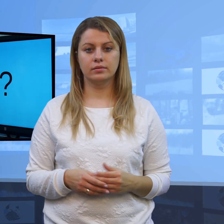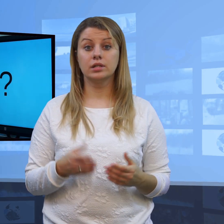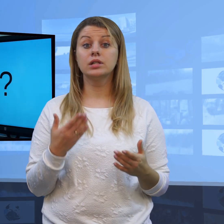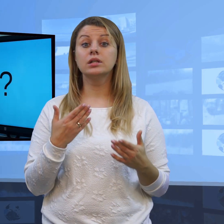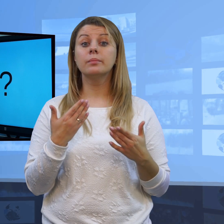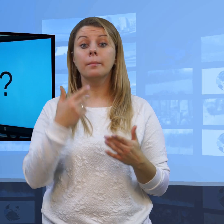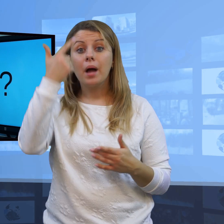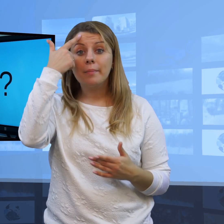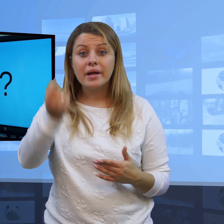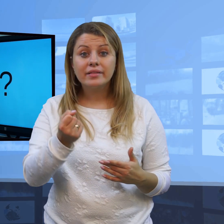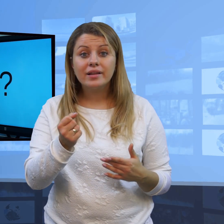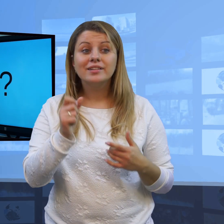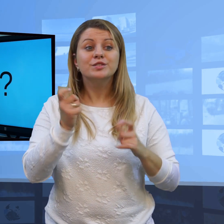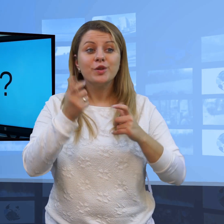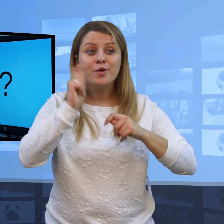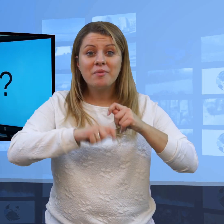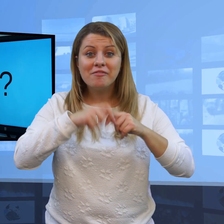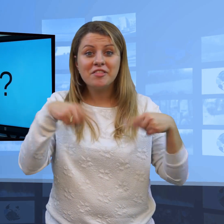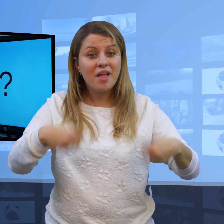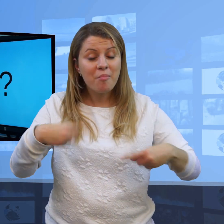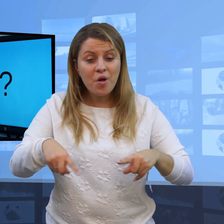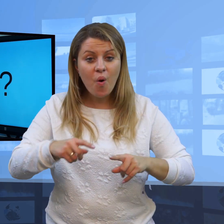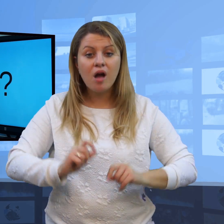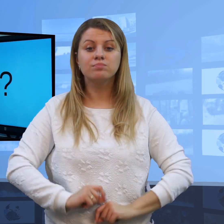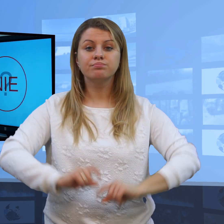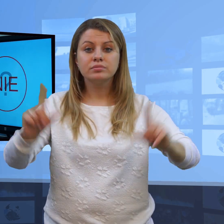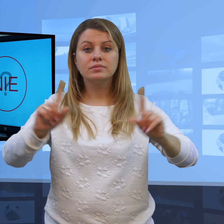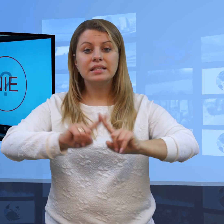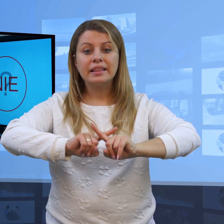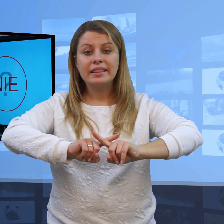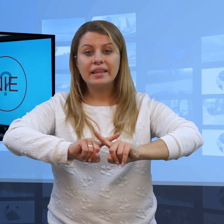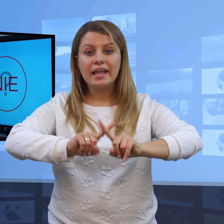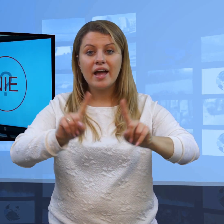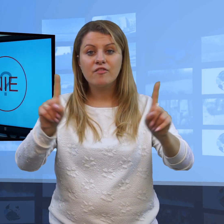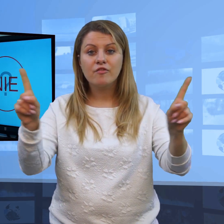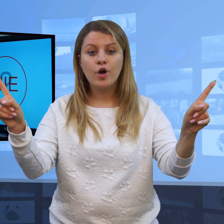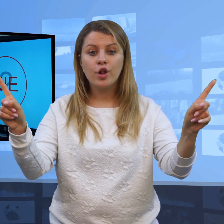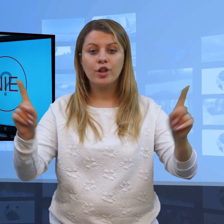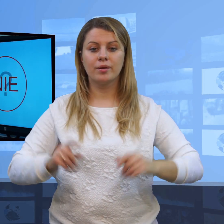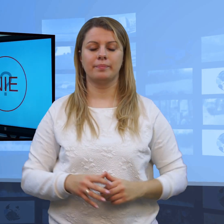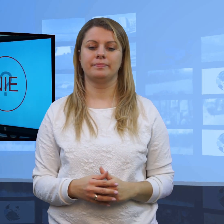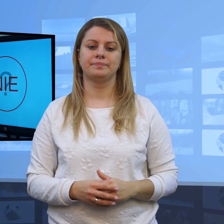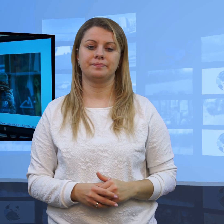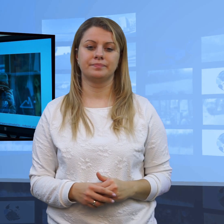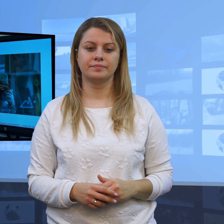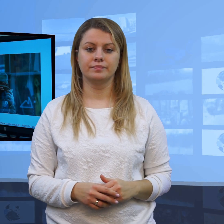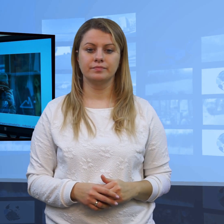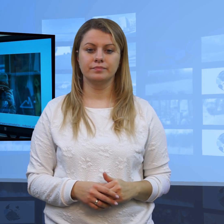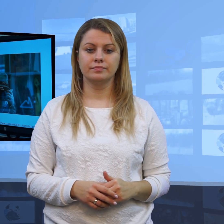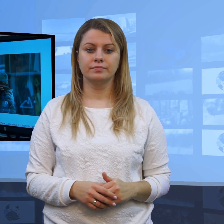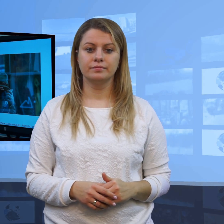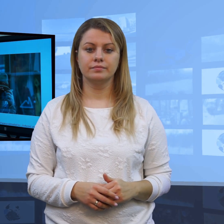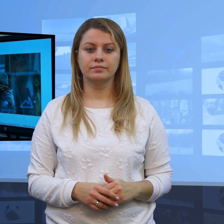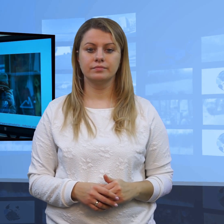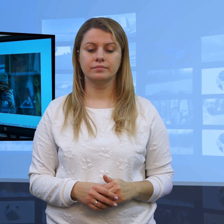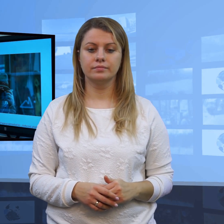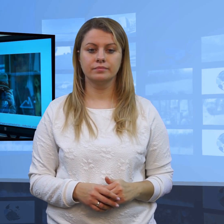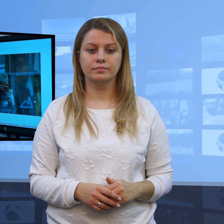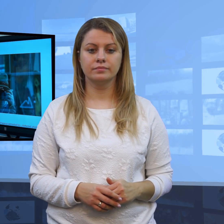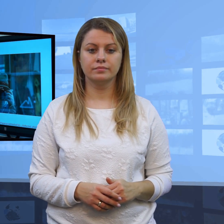przekazywać informacje, które są wątpliwe. A co? Nie wolno też robić zdjęć,